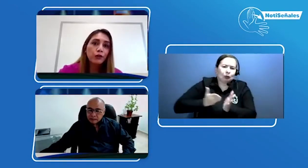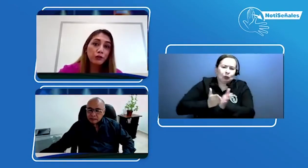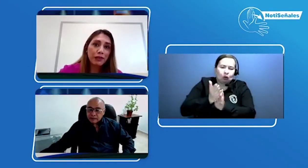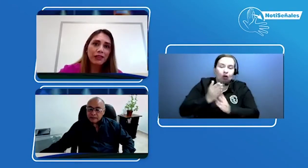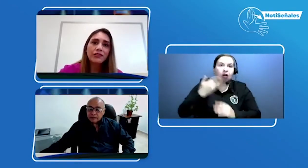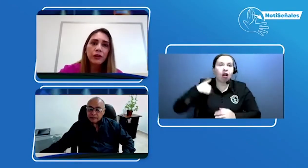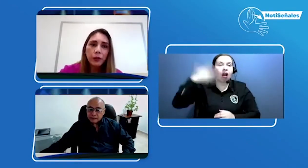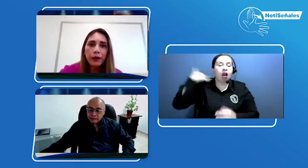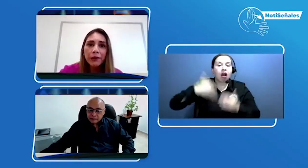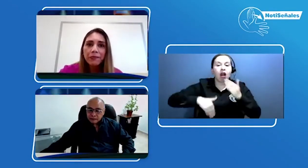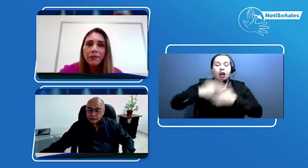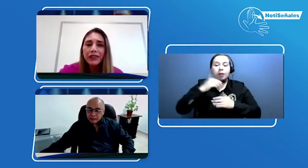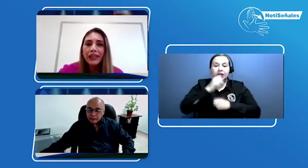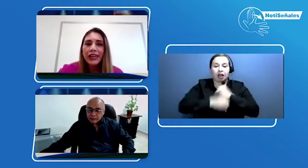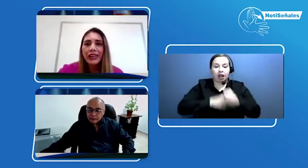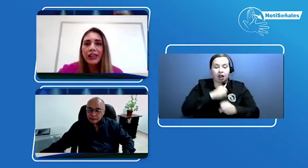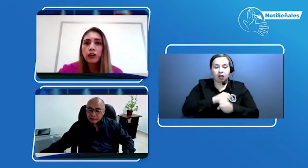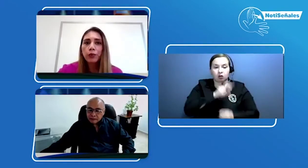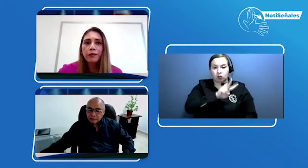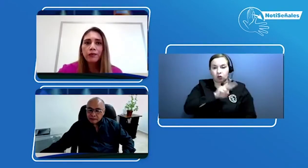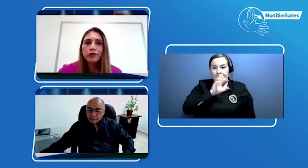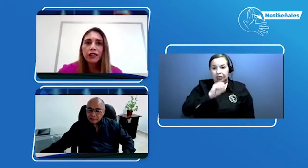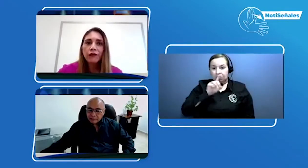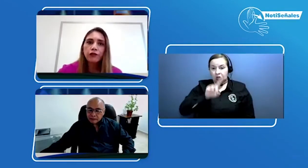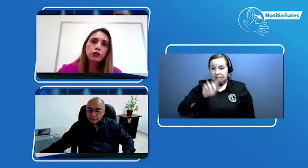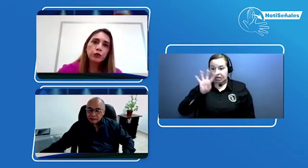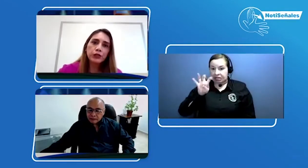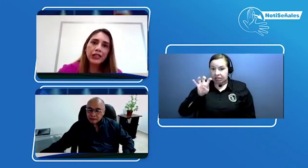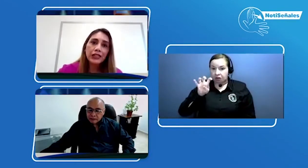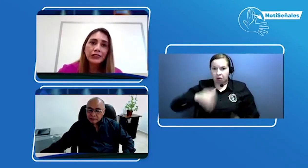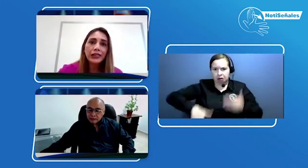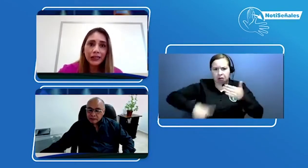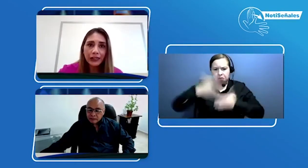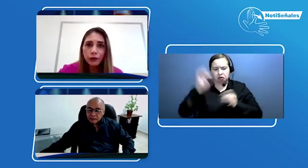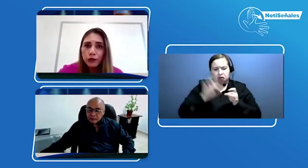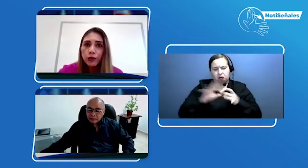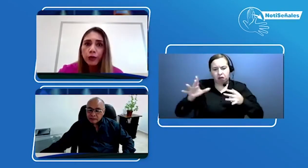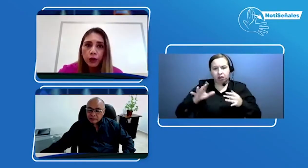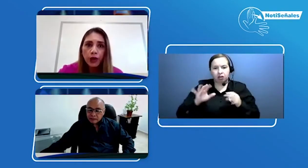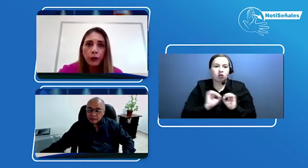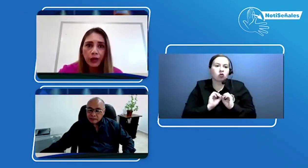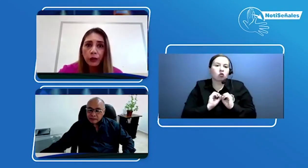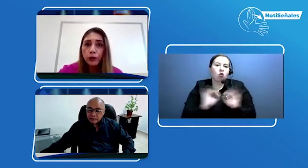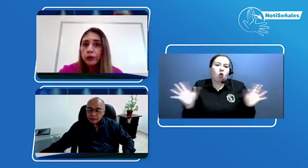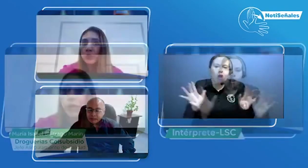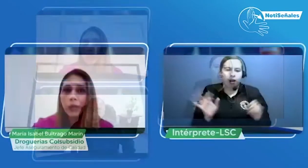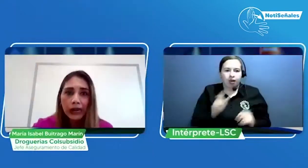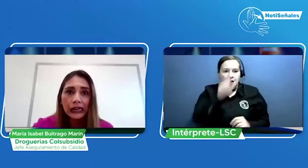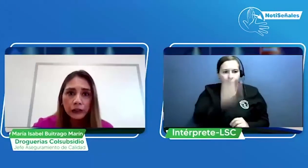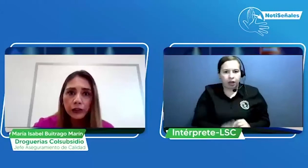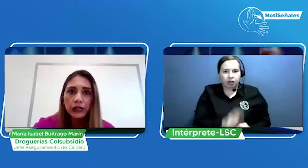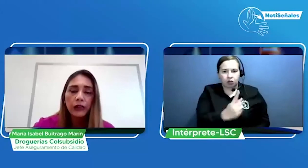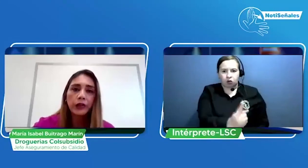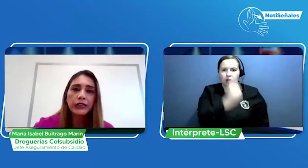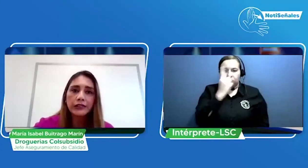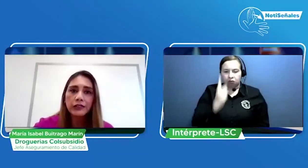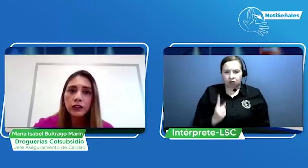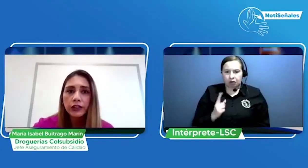2019. Tuvimos la fortuna de tener incluso un colaborador, un trabajador de la organización